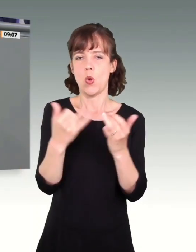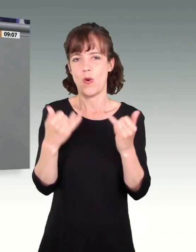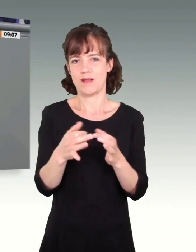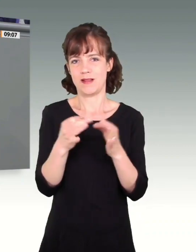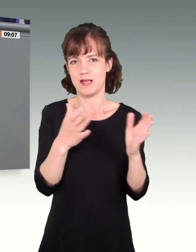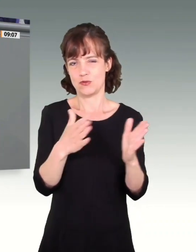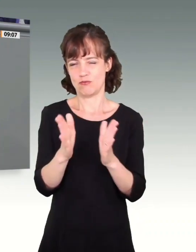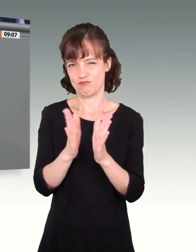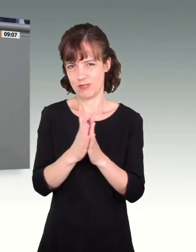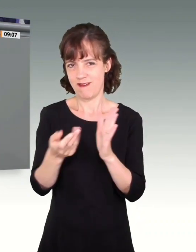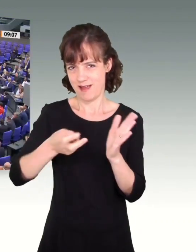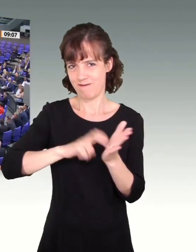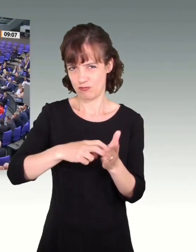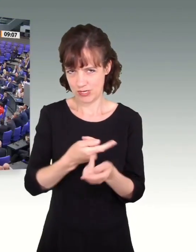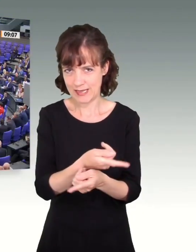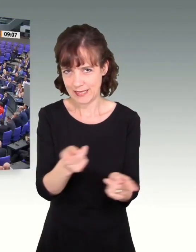Tagesordnung.